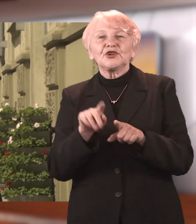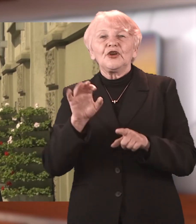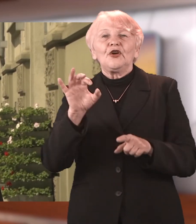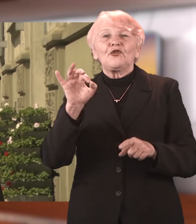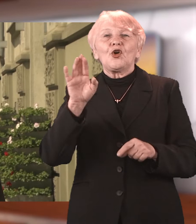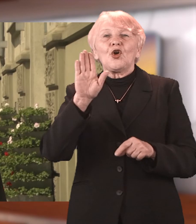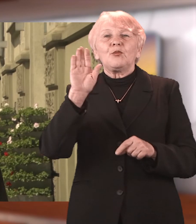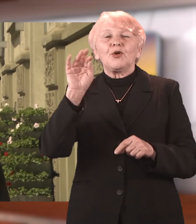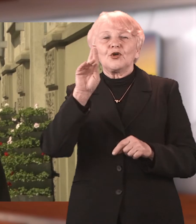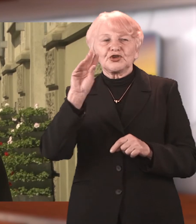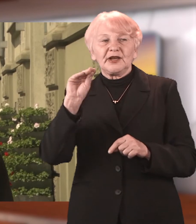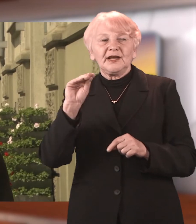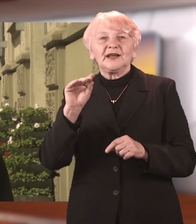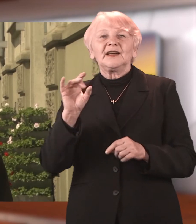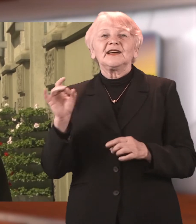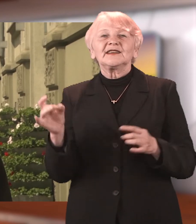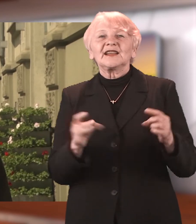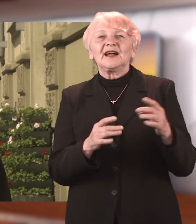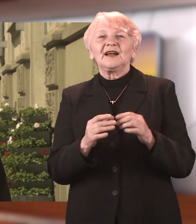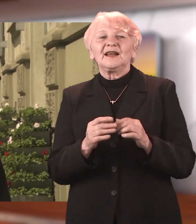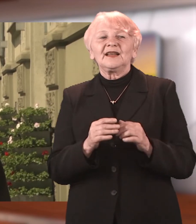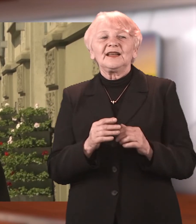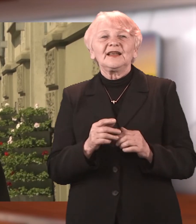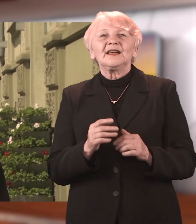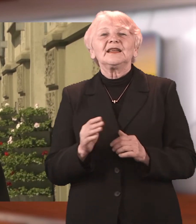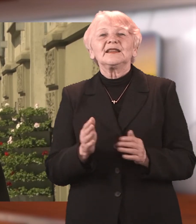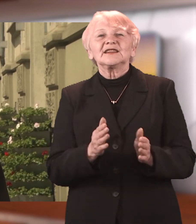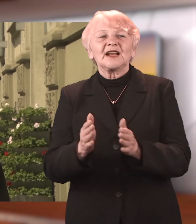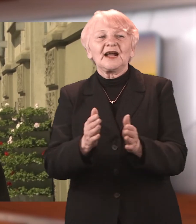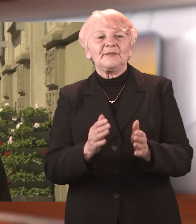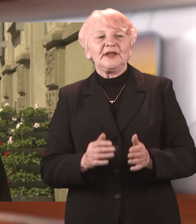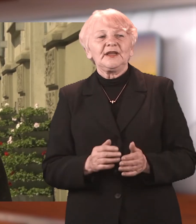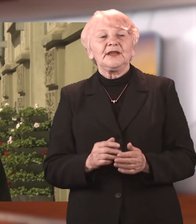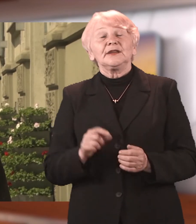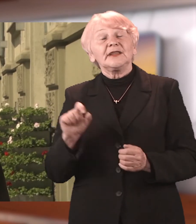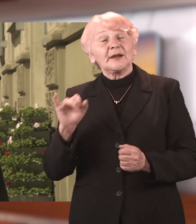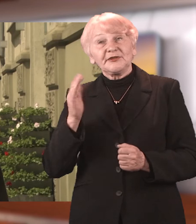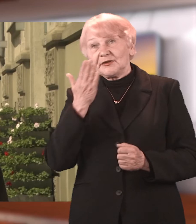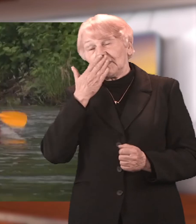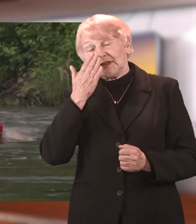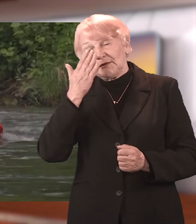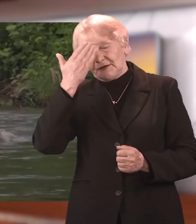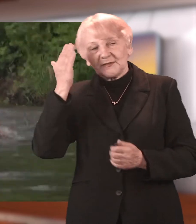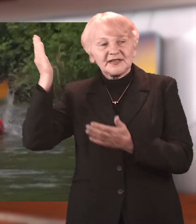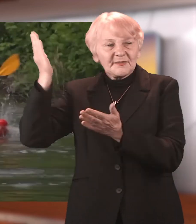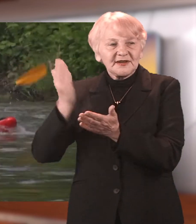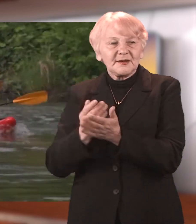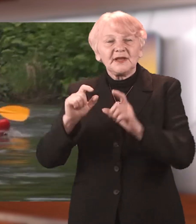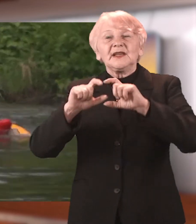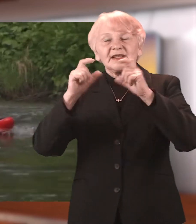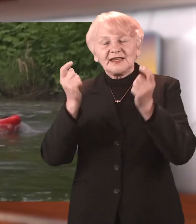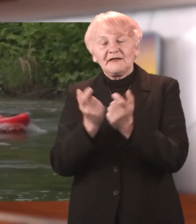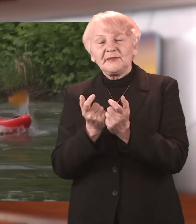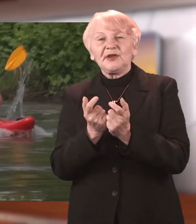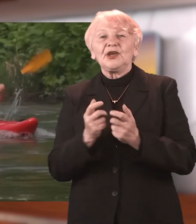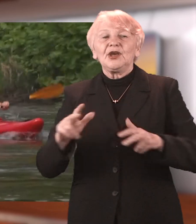Morawskiej. Też gorąco zachęcam do tego, aby wziąć udział w tej zabawie całymi rodzinami. Sobotni spływ kajakowy